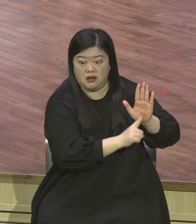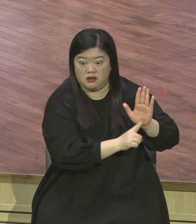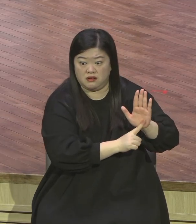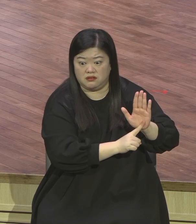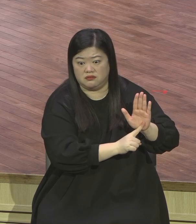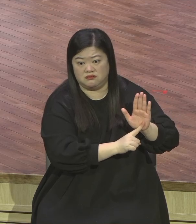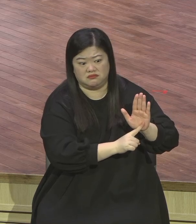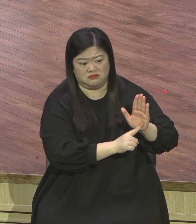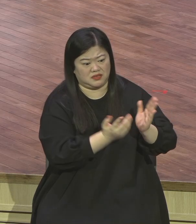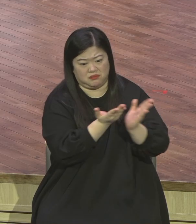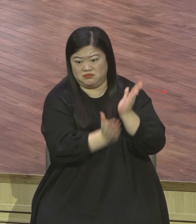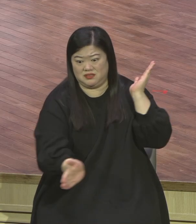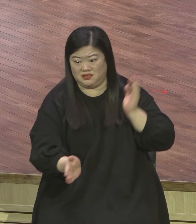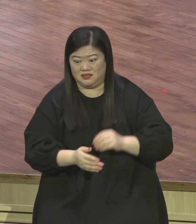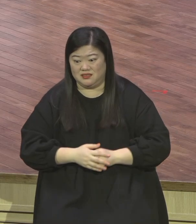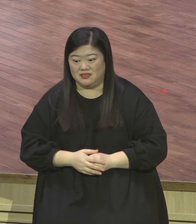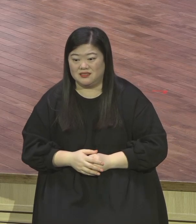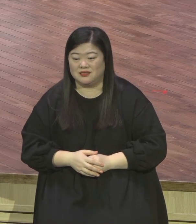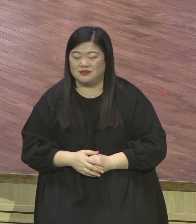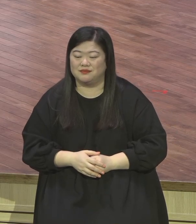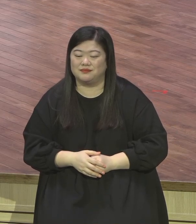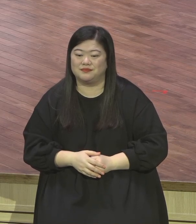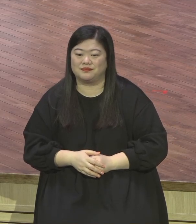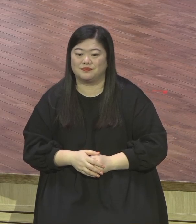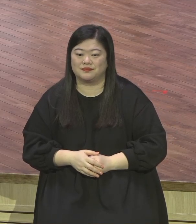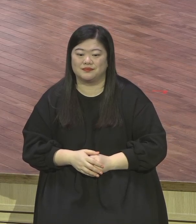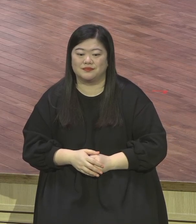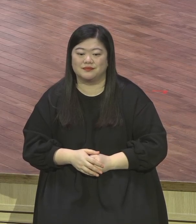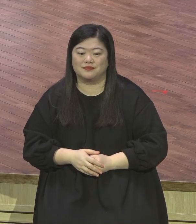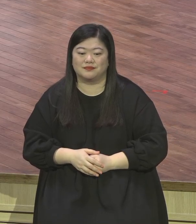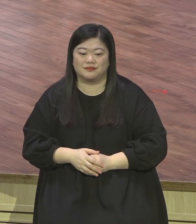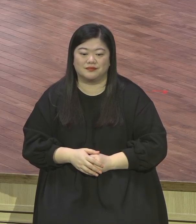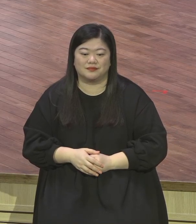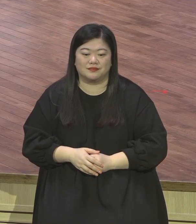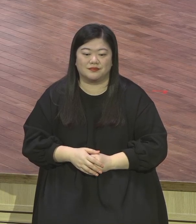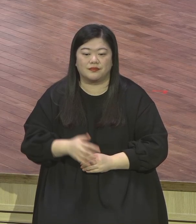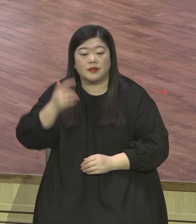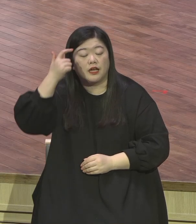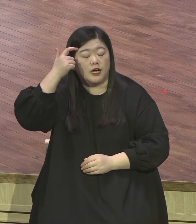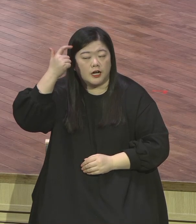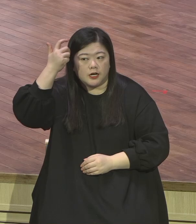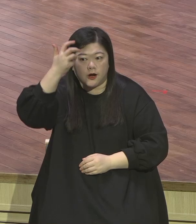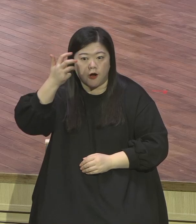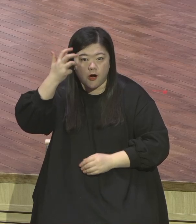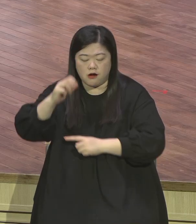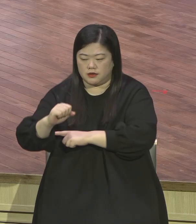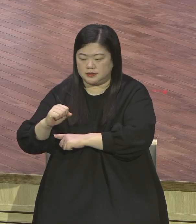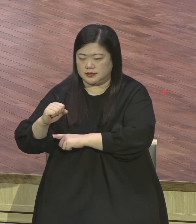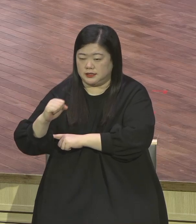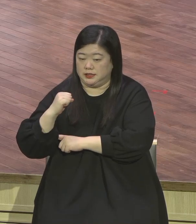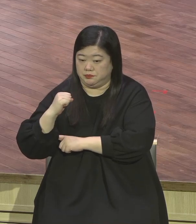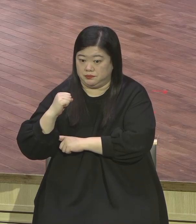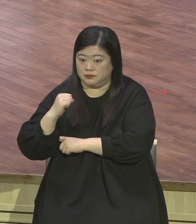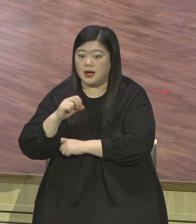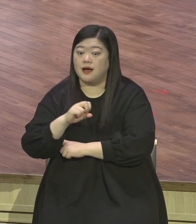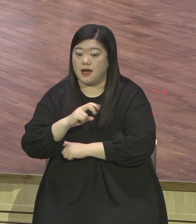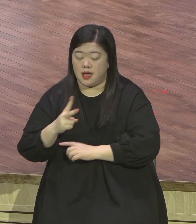영적 세계를 바꾸어야 세계를 바꾸고 영적